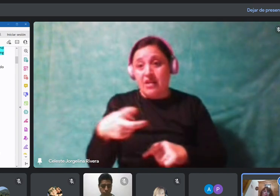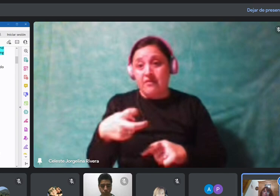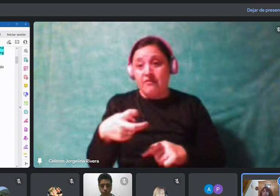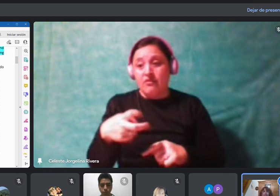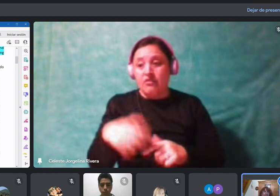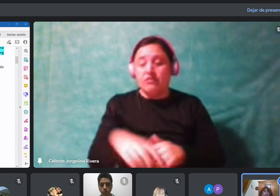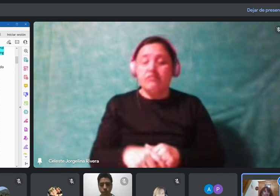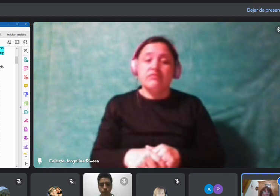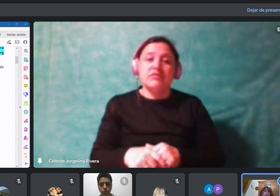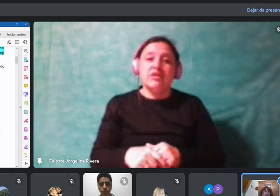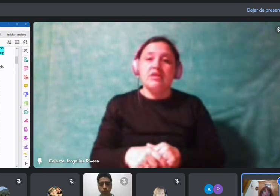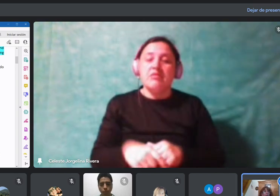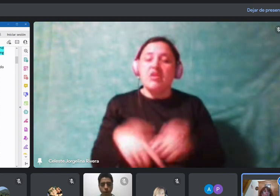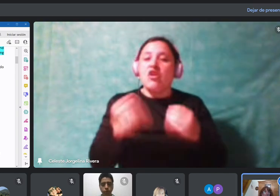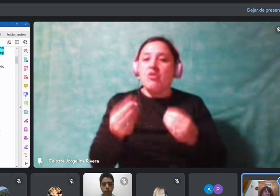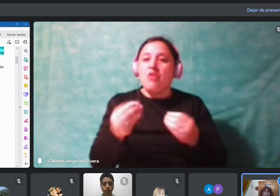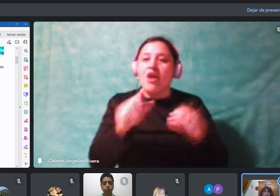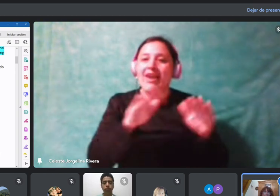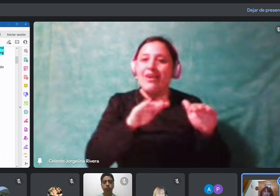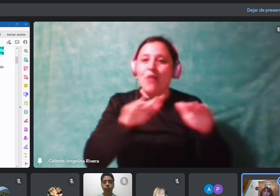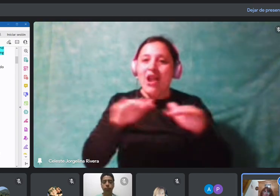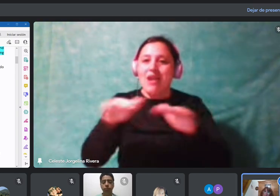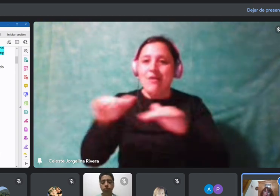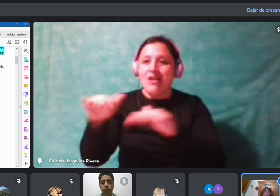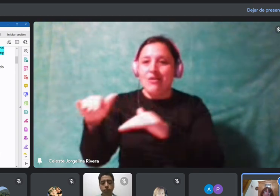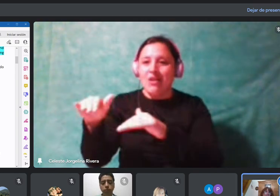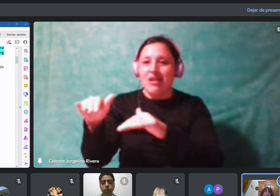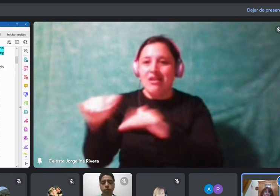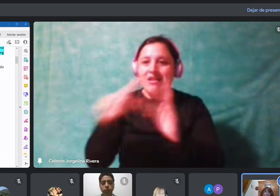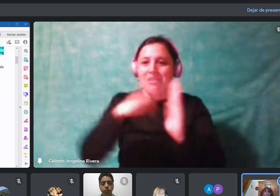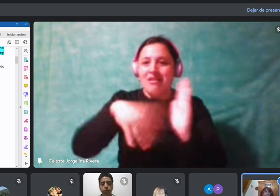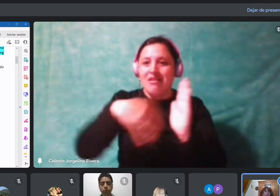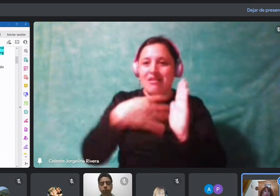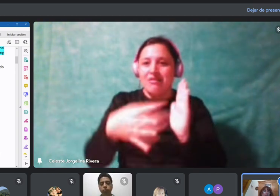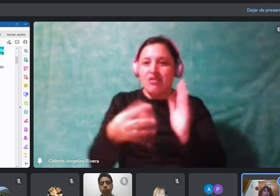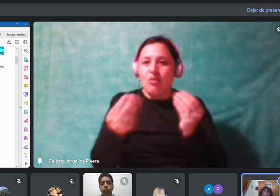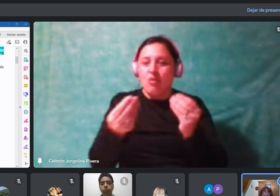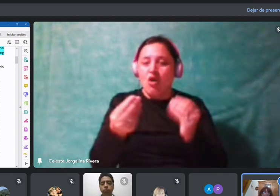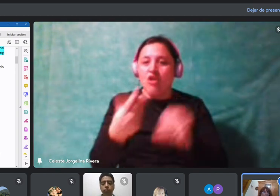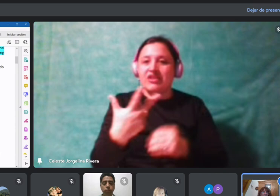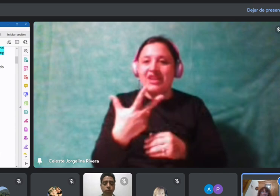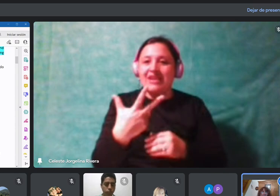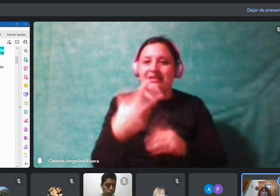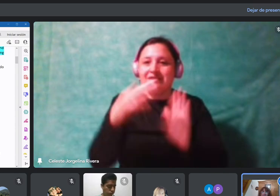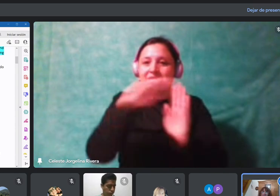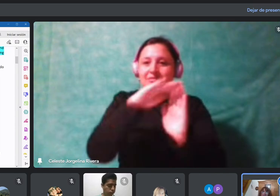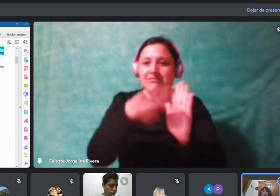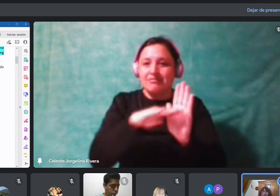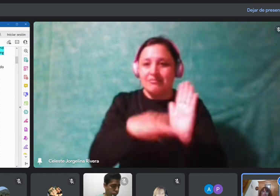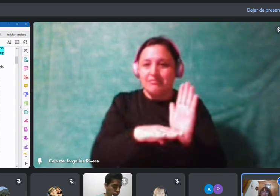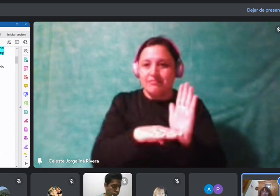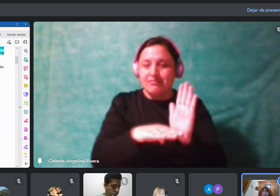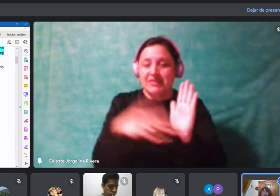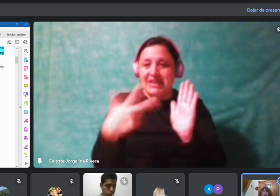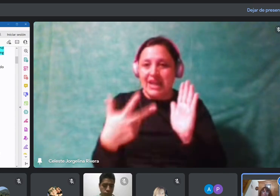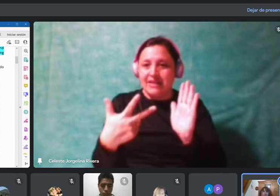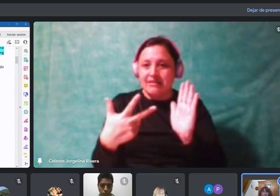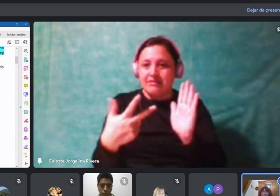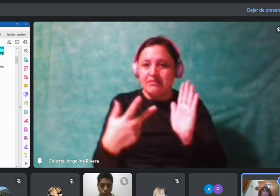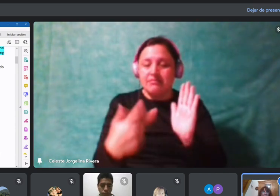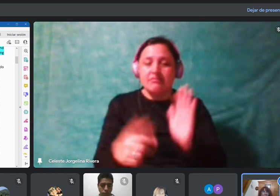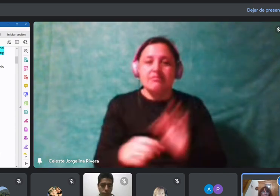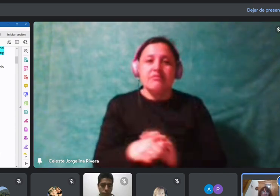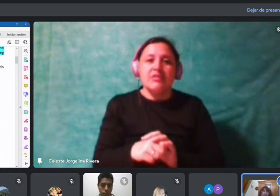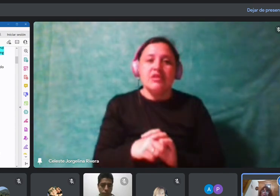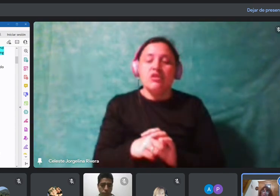formato es este. Va a tener tres partes. Una parte para marcar el tema de la formación